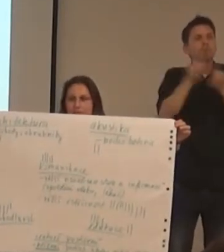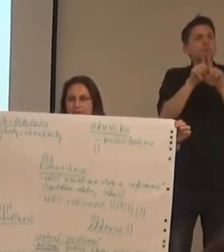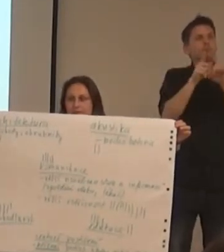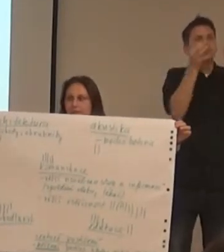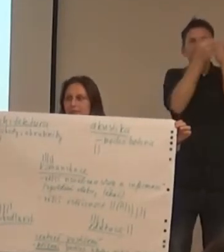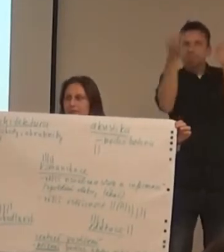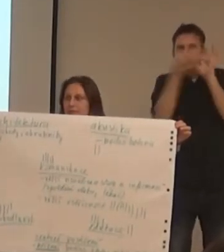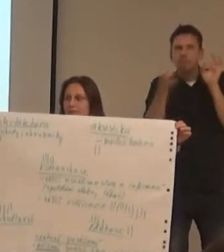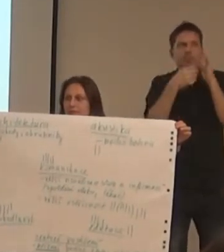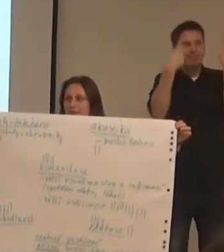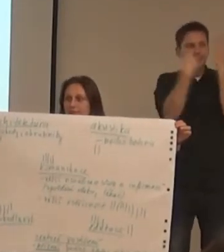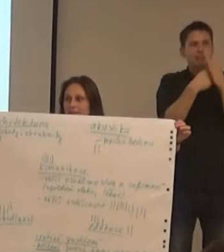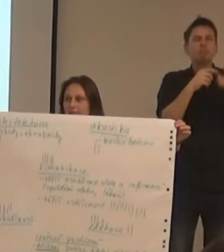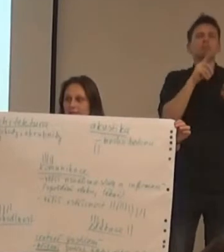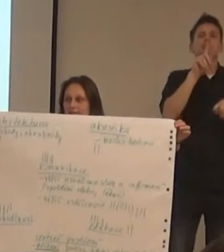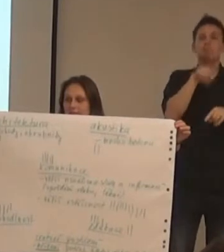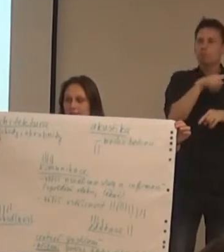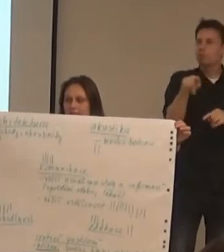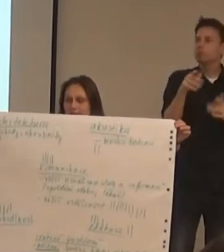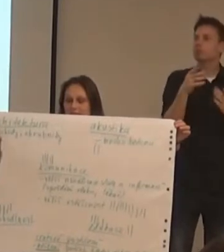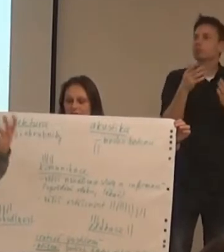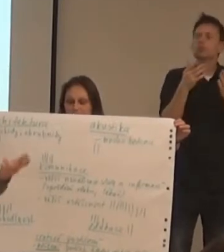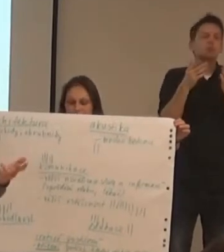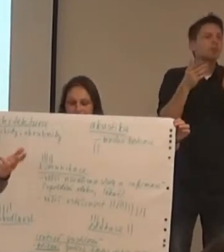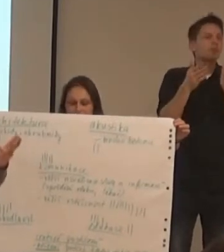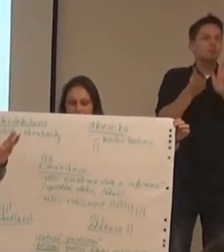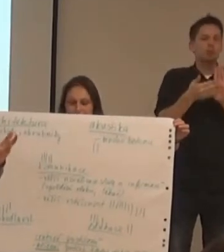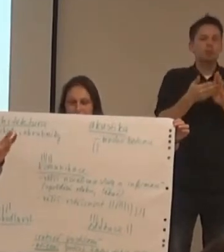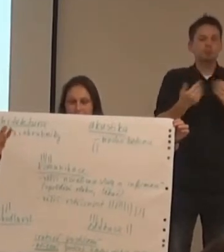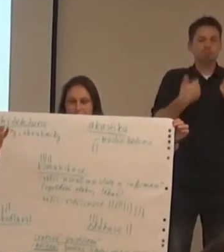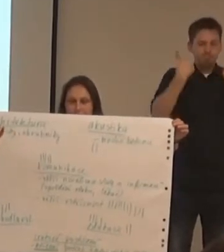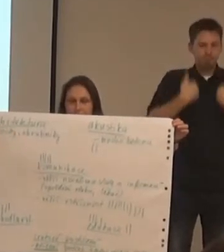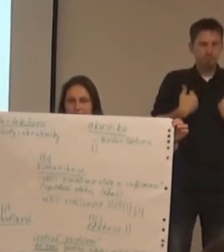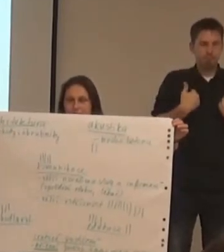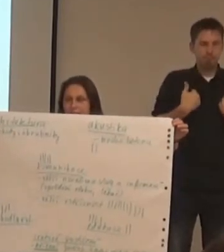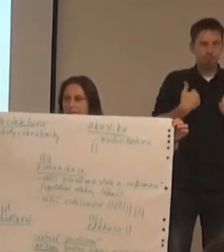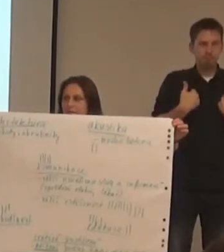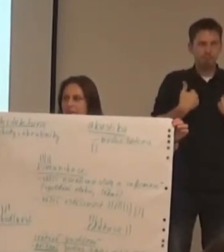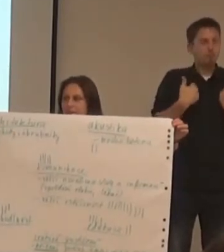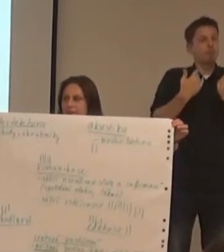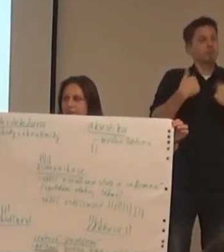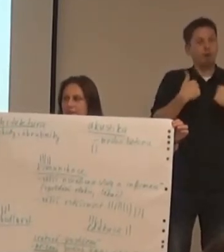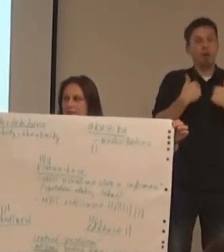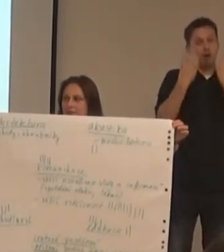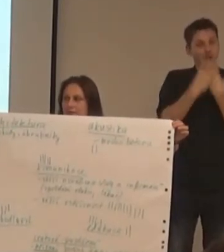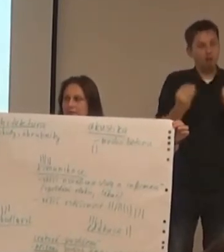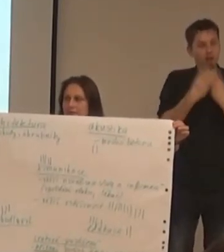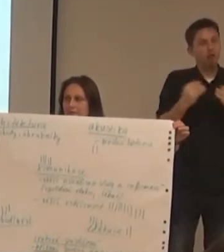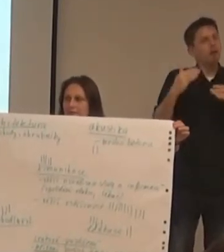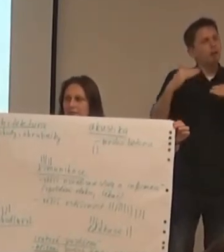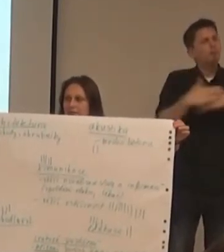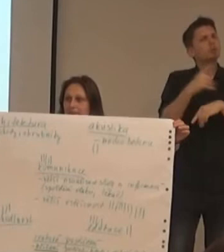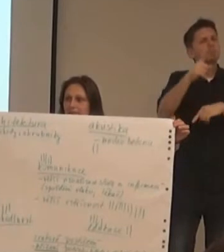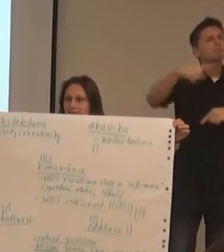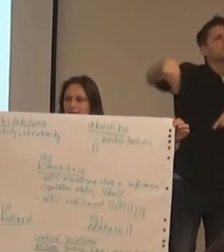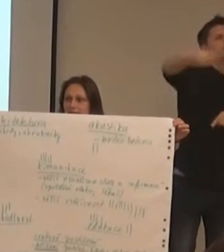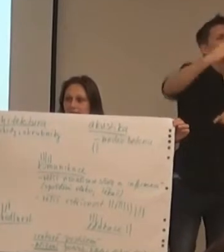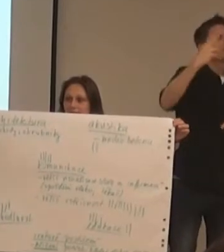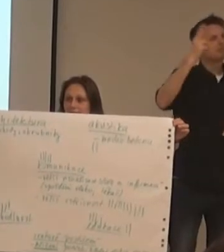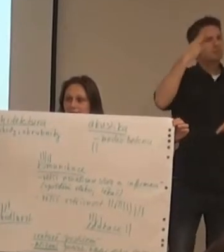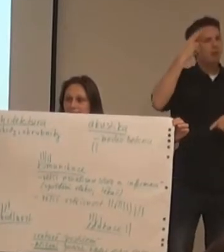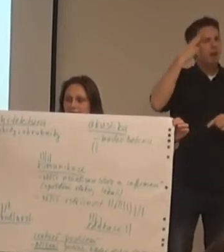předpoklad mluvčího, že ten, kdo ho poslouchá, máňa je v znalosti,